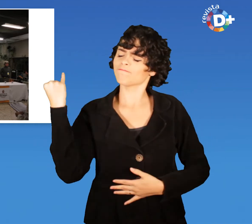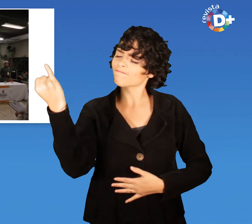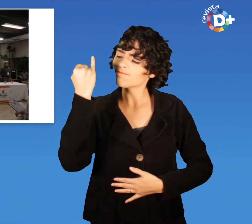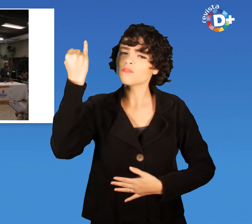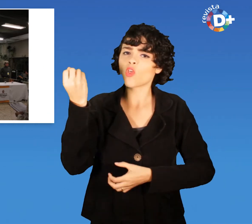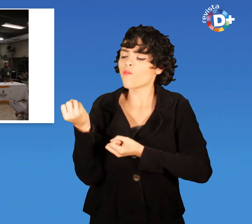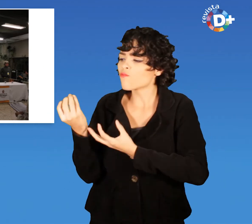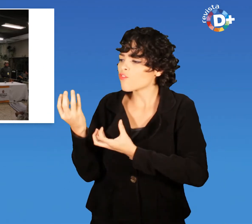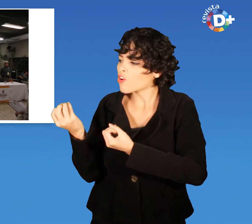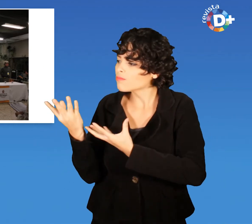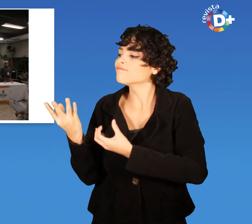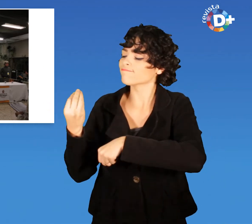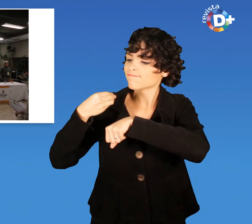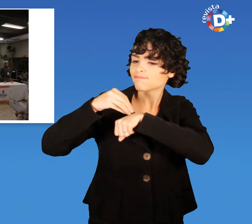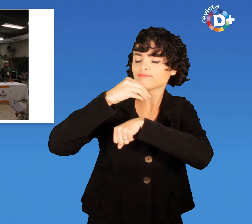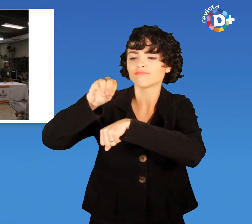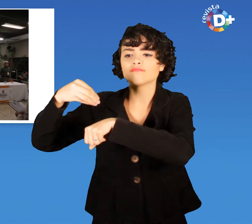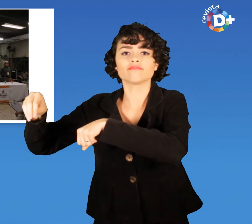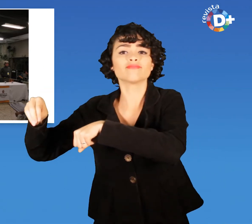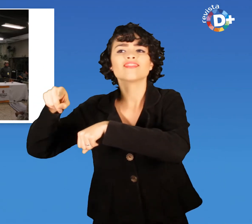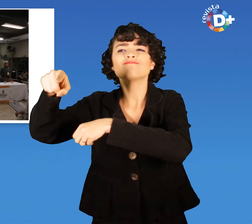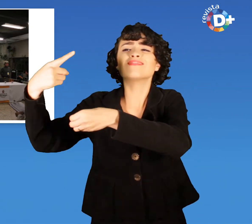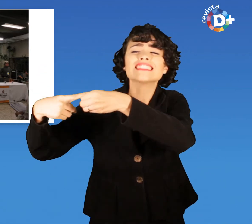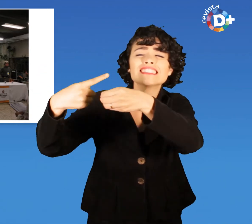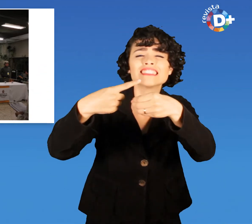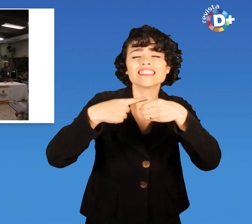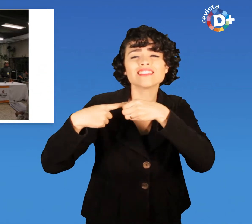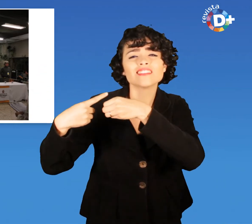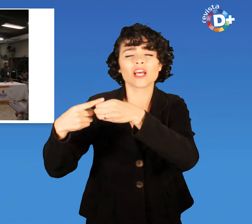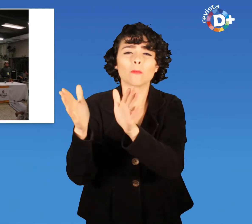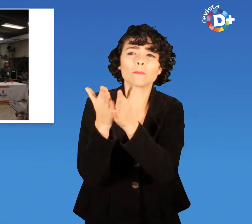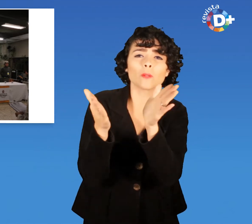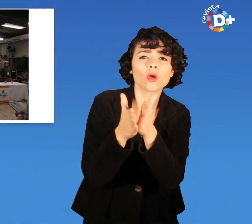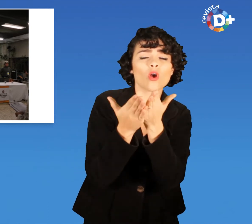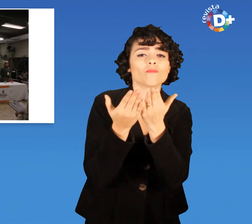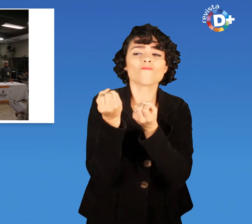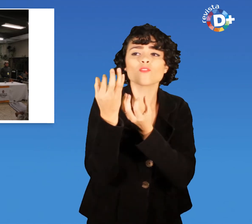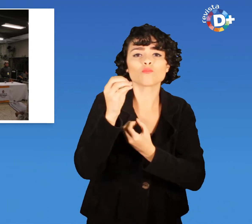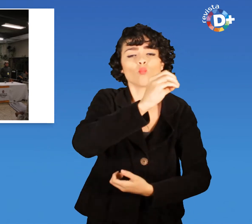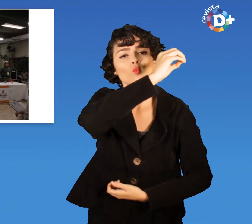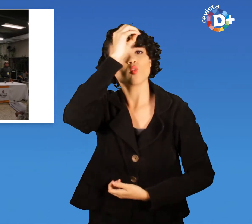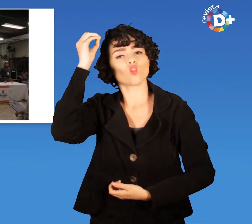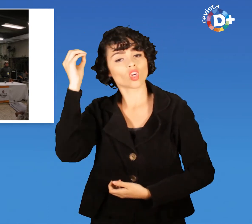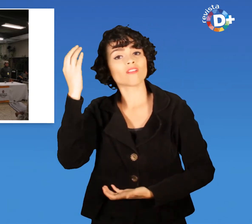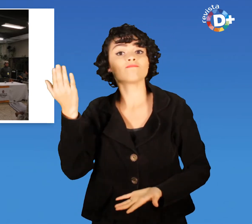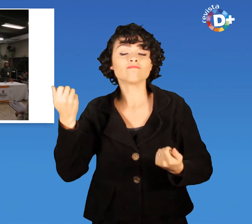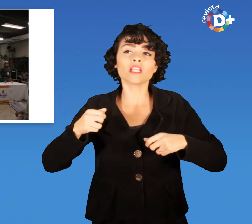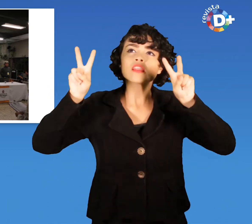informação para as cidades mais carentes É preciso disseminar tópicos sobre